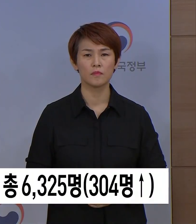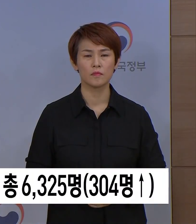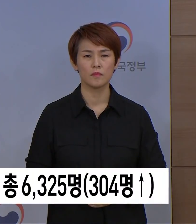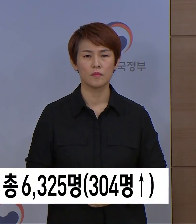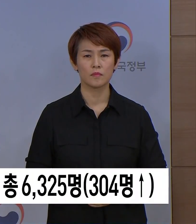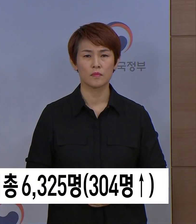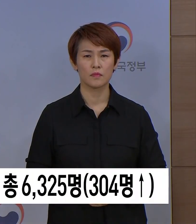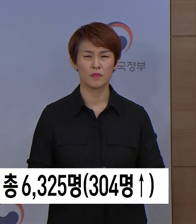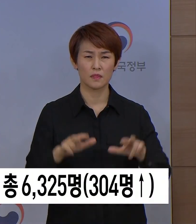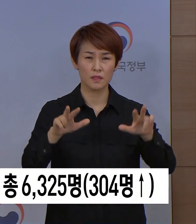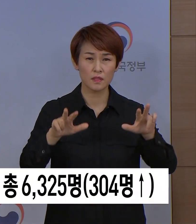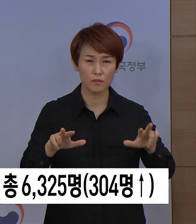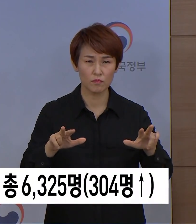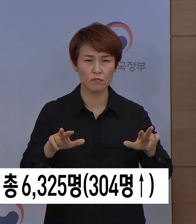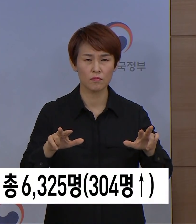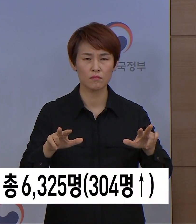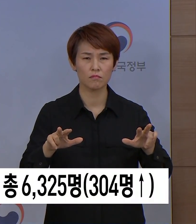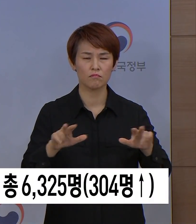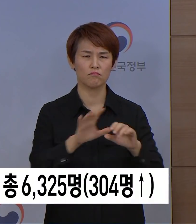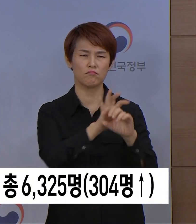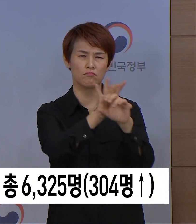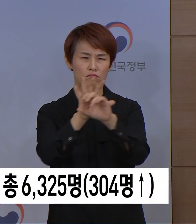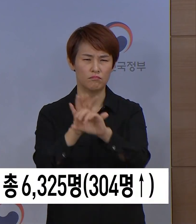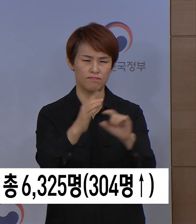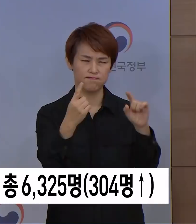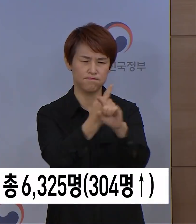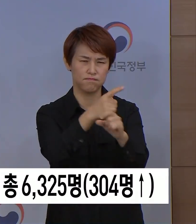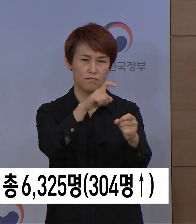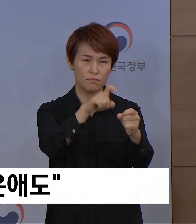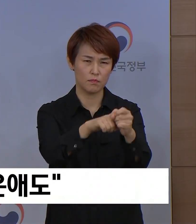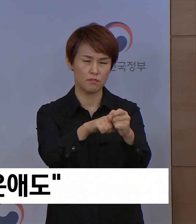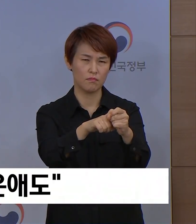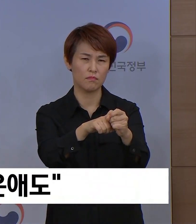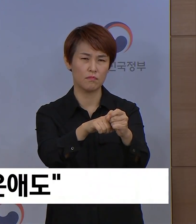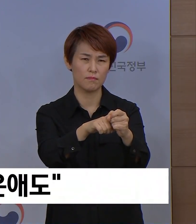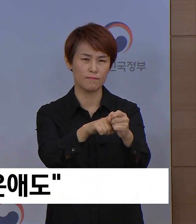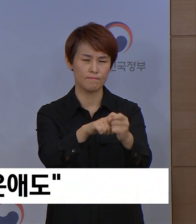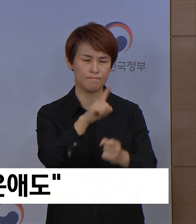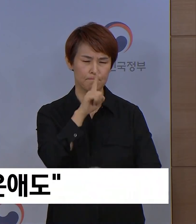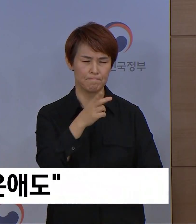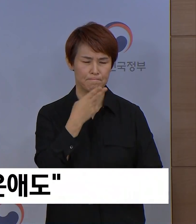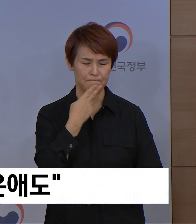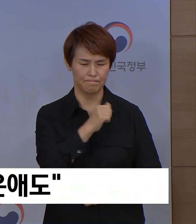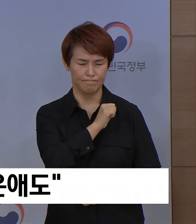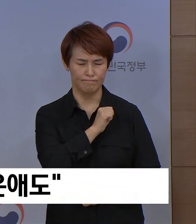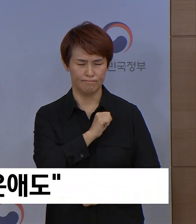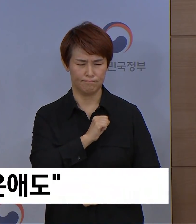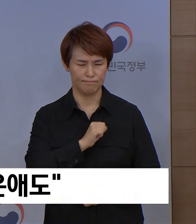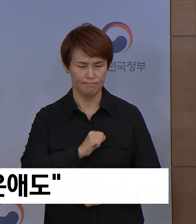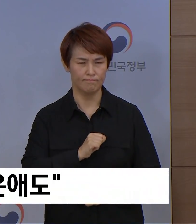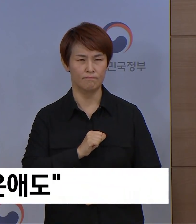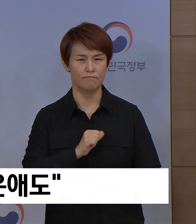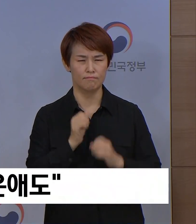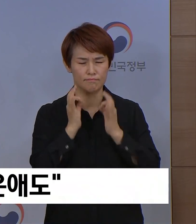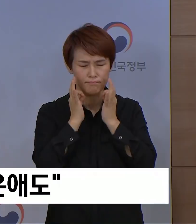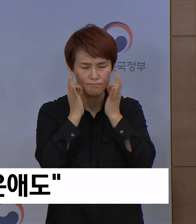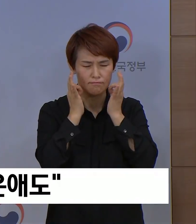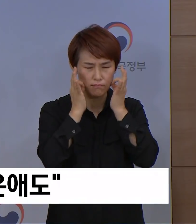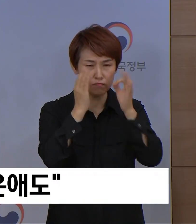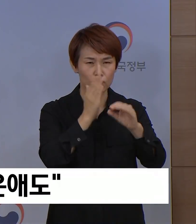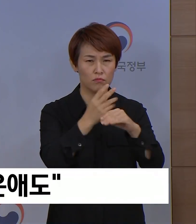또한 지금 이 순간에도 코로나19의 진료 현장에서 묵묵히 최선을 다하고 계신 의료인들과